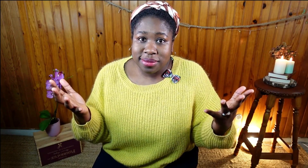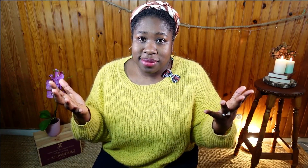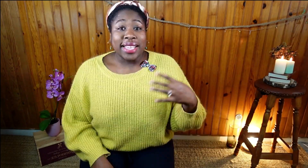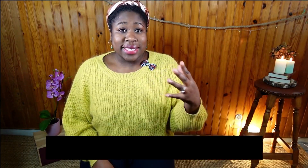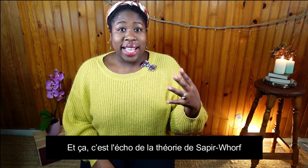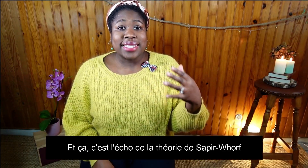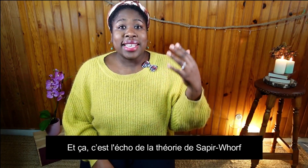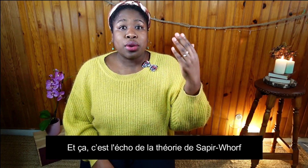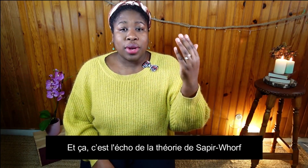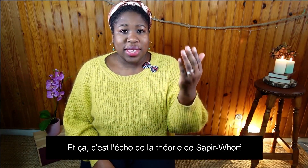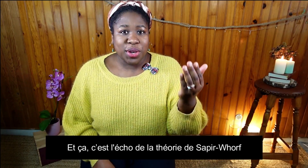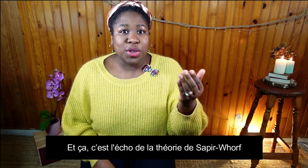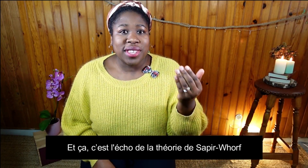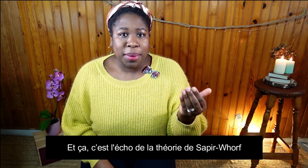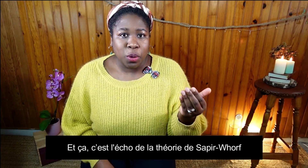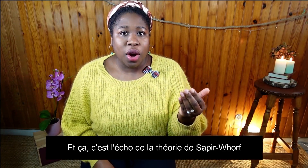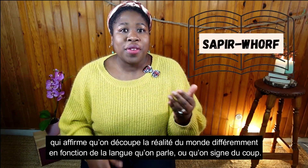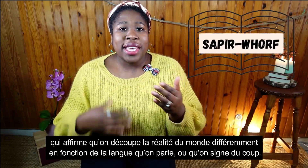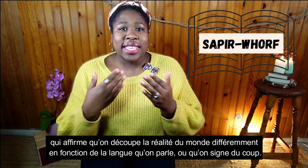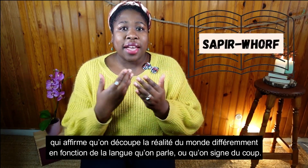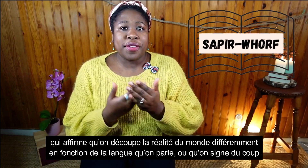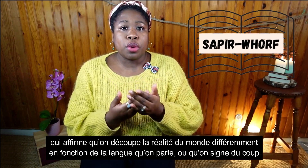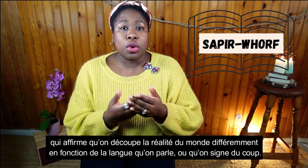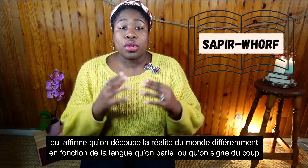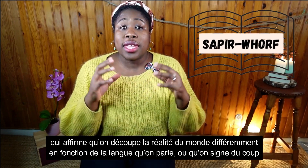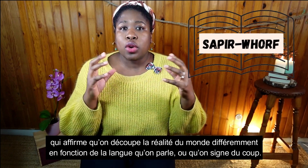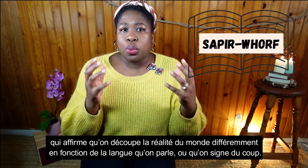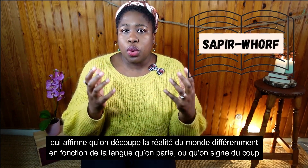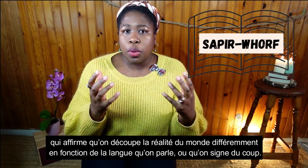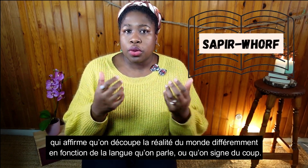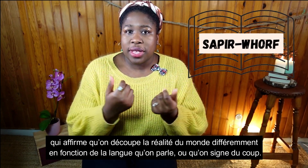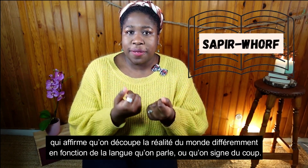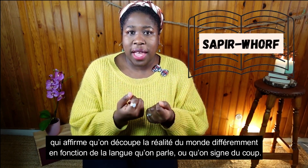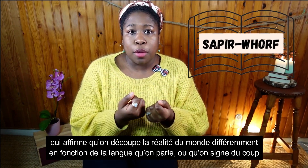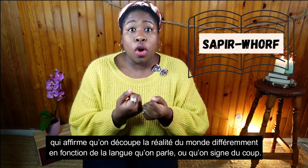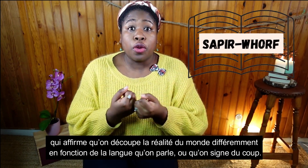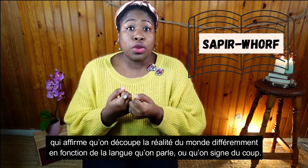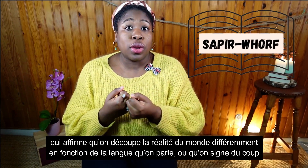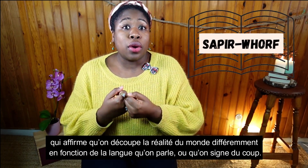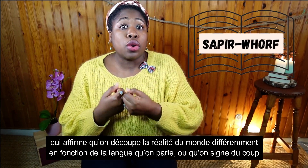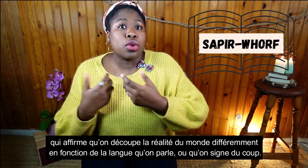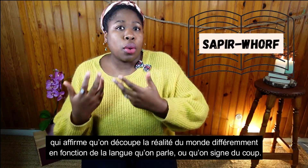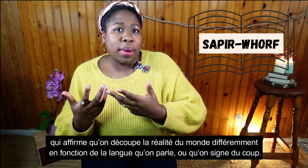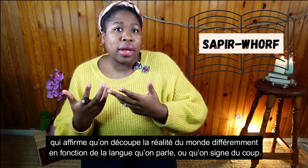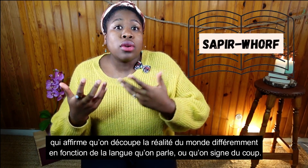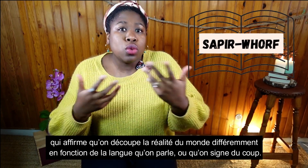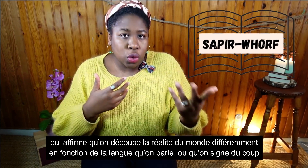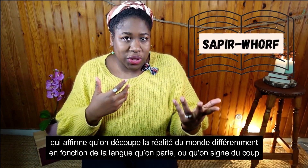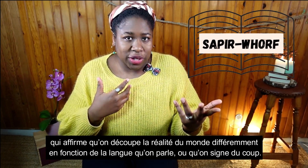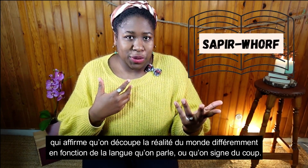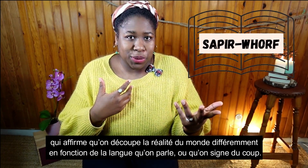Et ça c'est l'écho de la théorie de Sapir-Whorf qui affirme que l'on découpe le monde différemment en fonction de la langue qu'on parle ou qu signe du